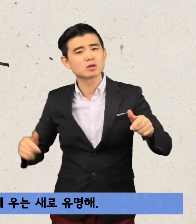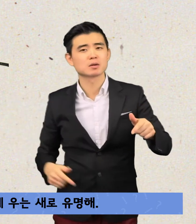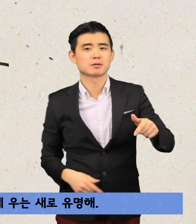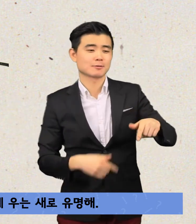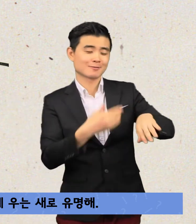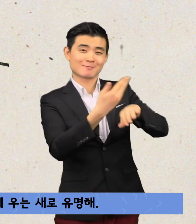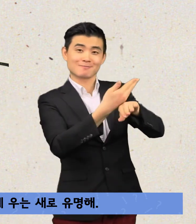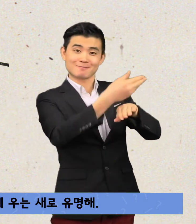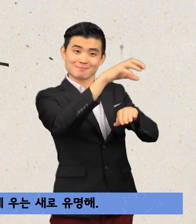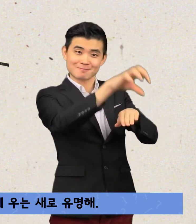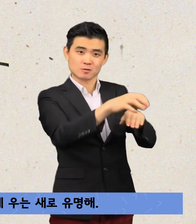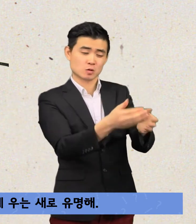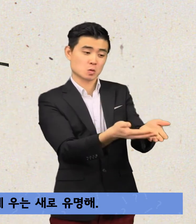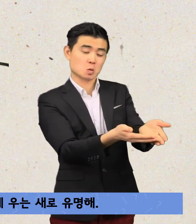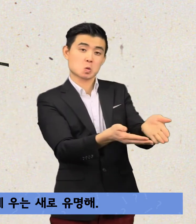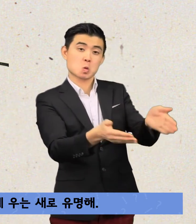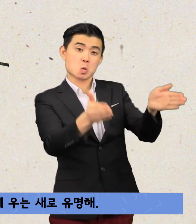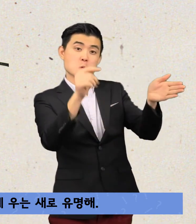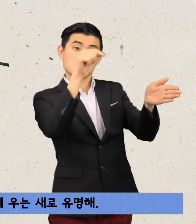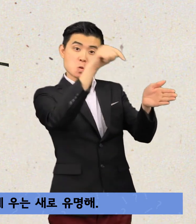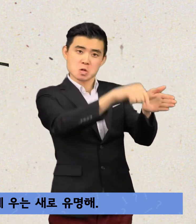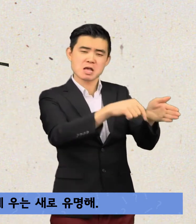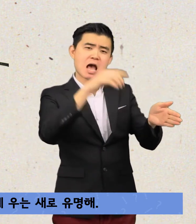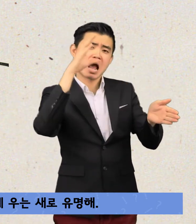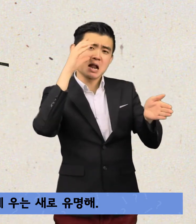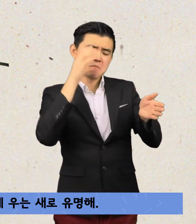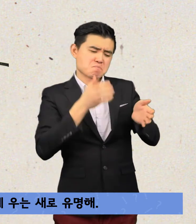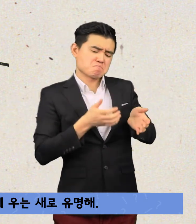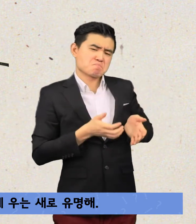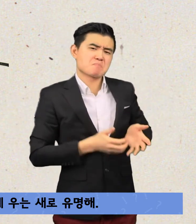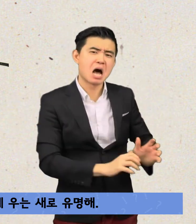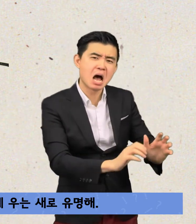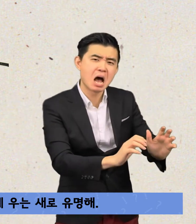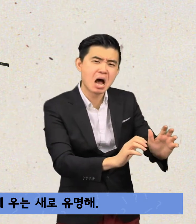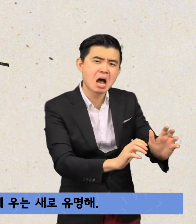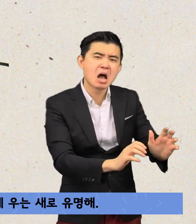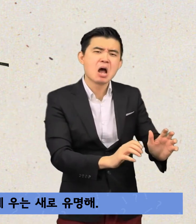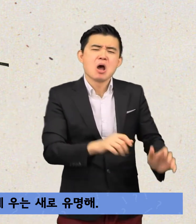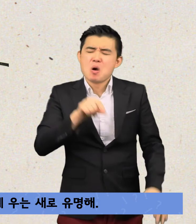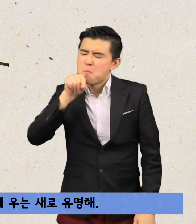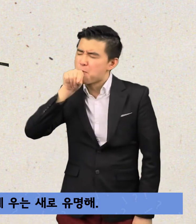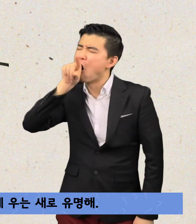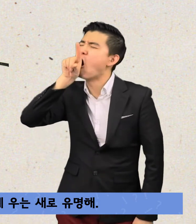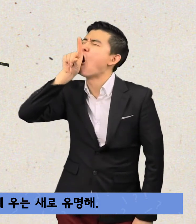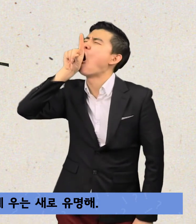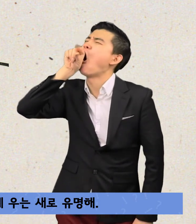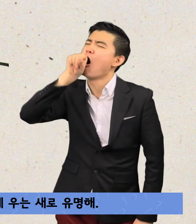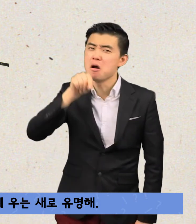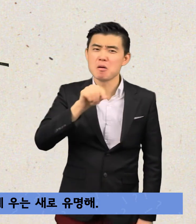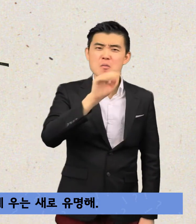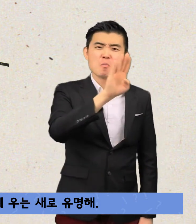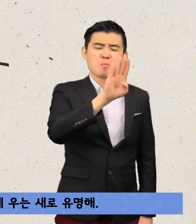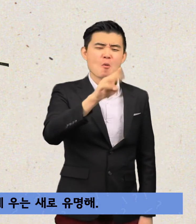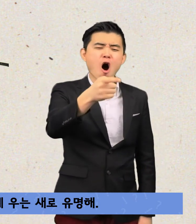뻐꾹뻐꾹하고 구슬프게 우는 새로 유명해. 뻐꾹 뻐꾹 뻐꾹